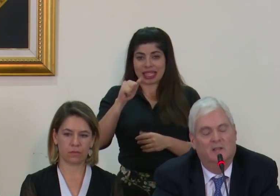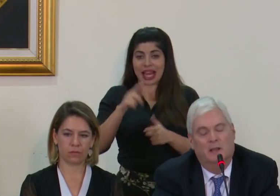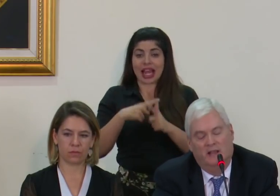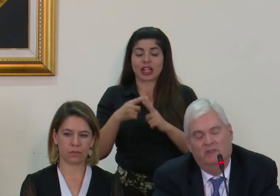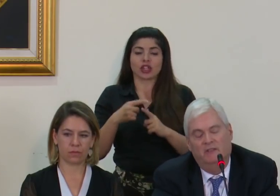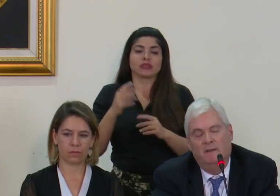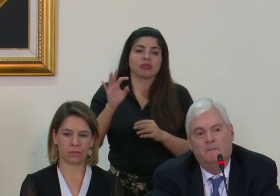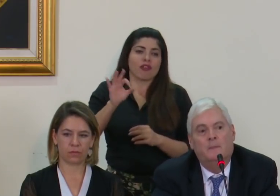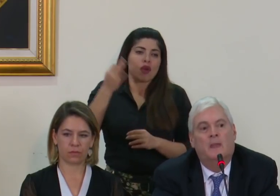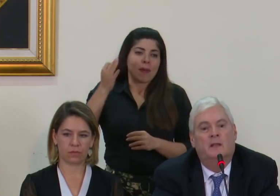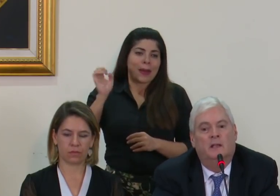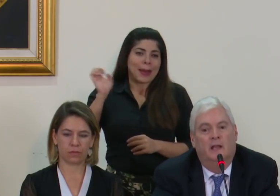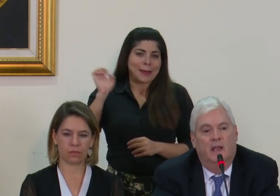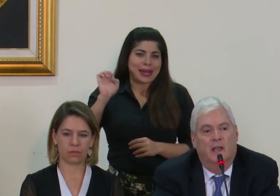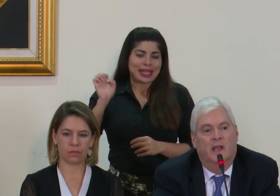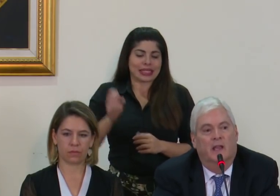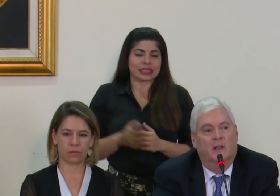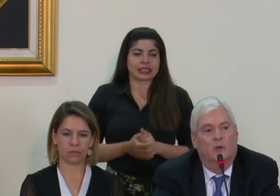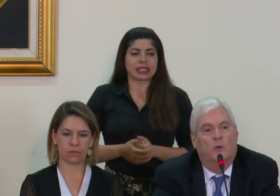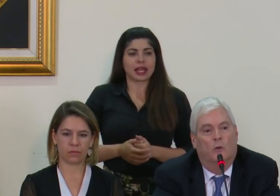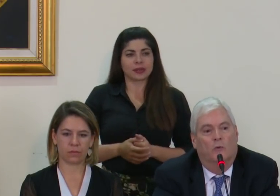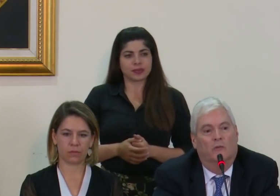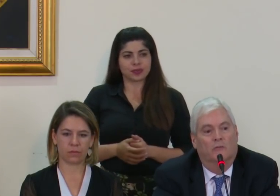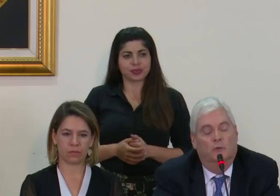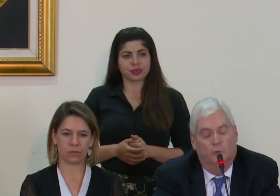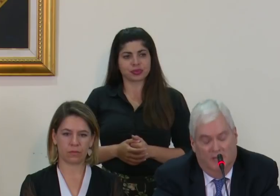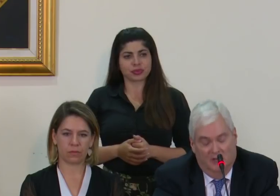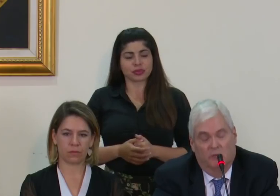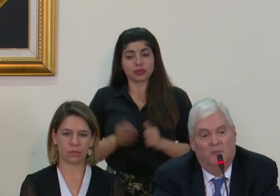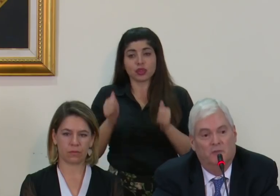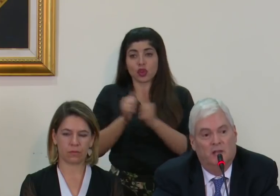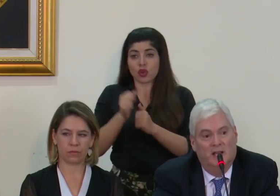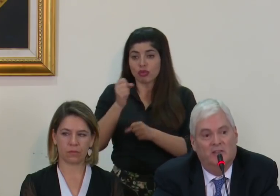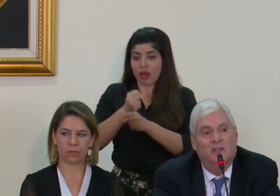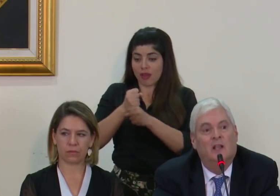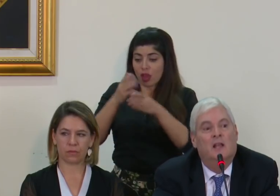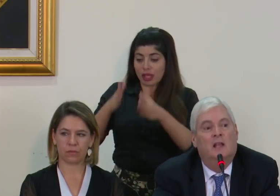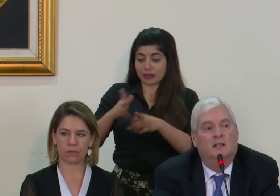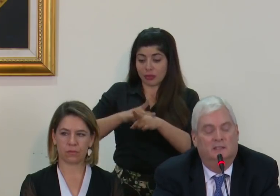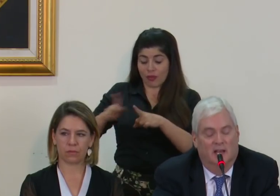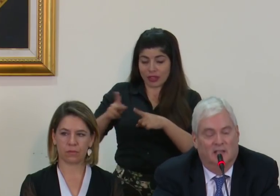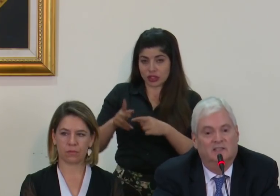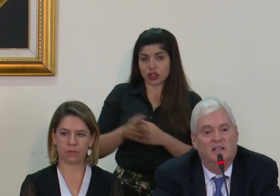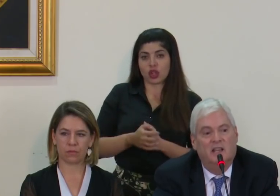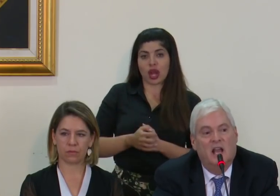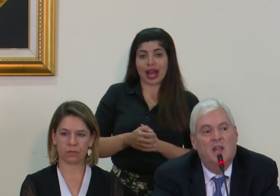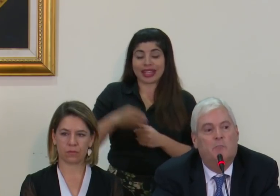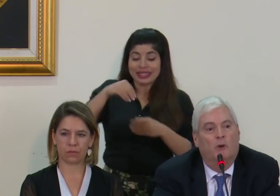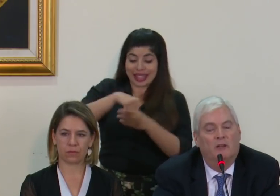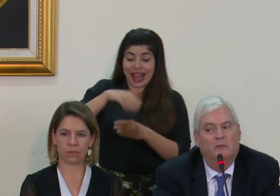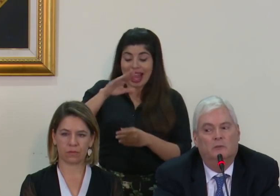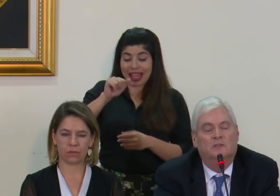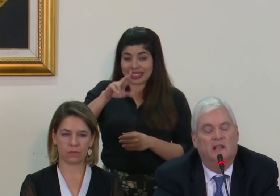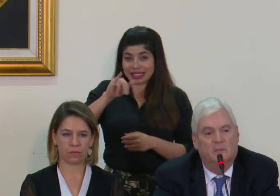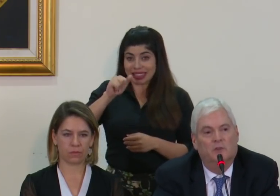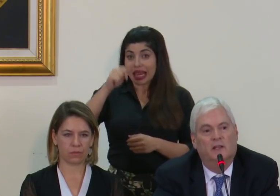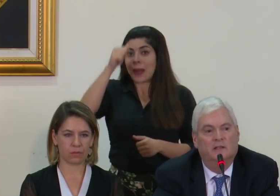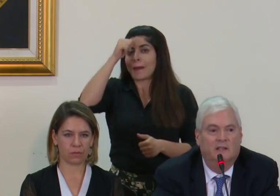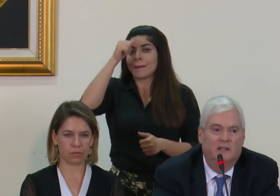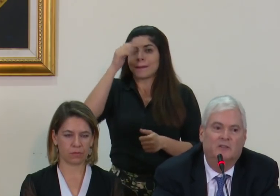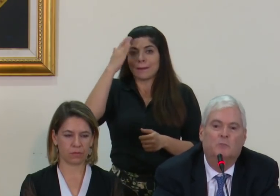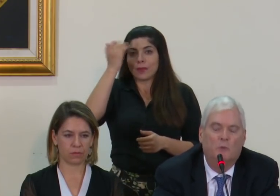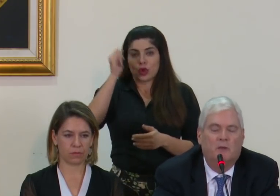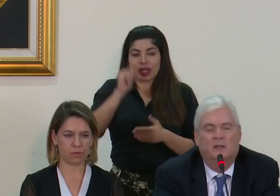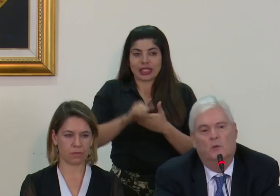con carácter de emergencia con funcionarios profesionales de la cancillería y por eso tenemos